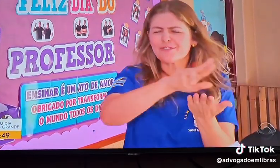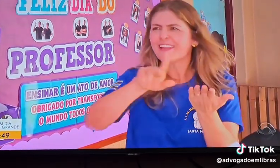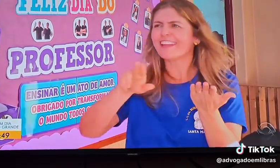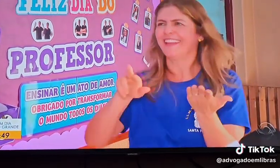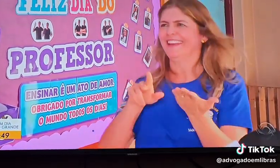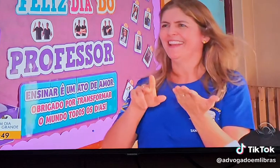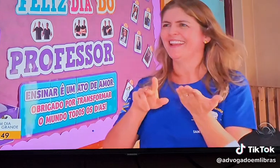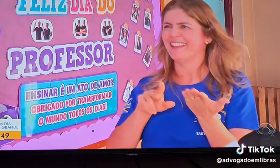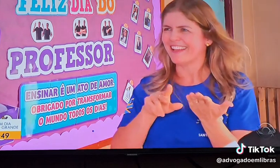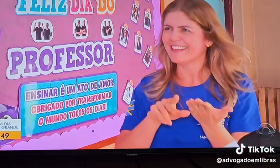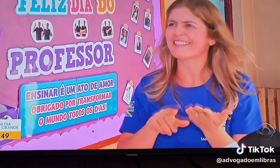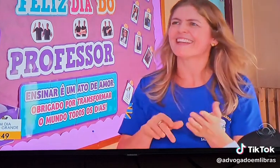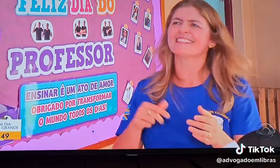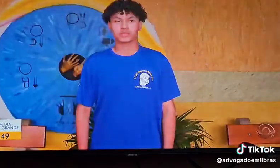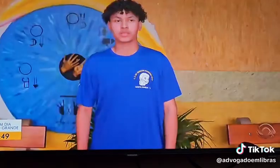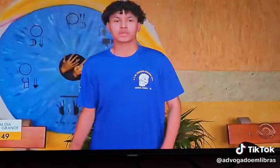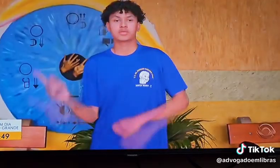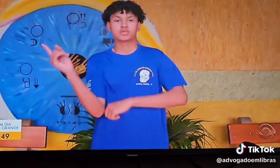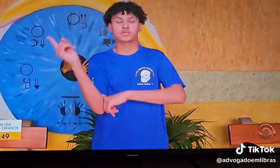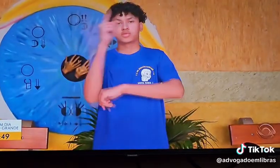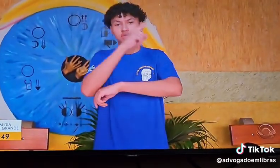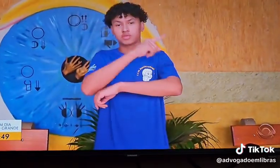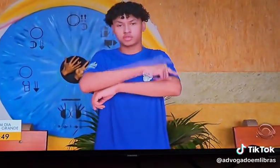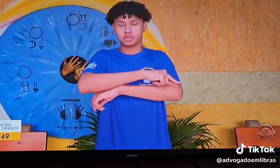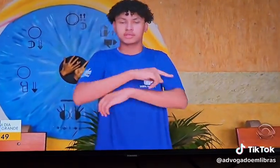vamos formando gestos profissionais.